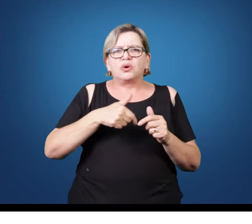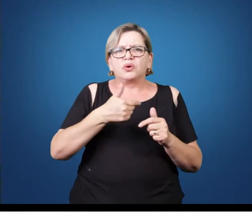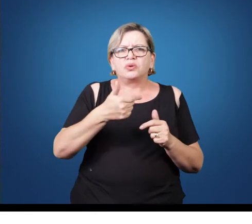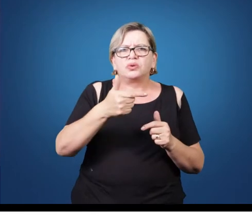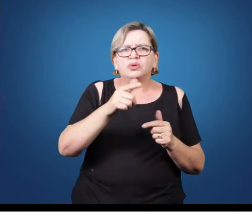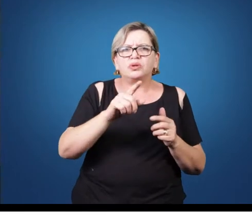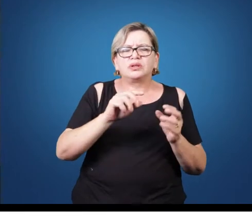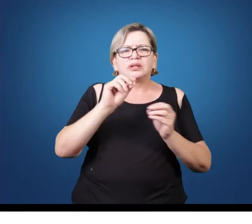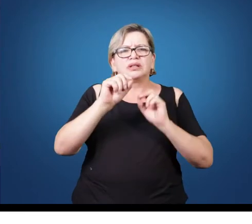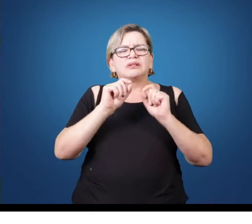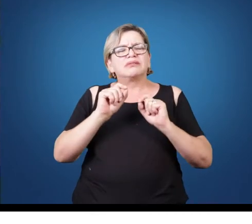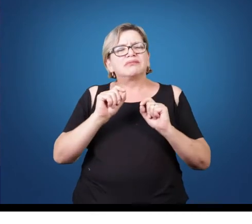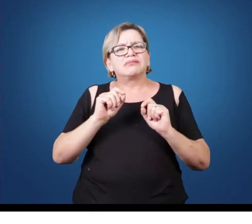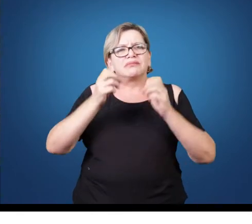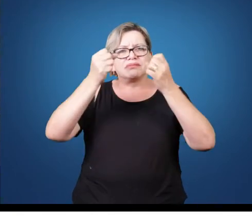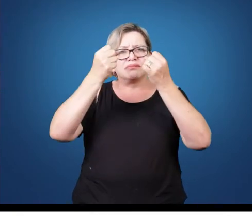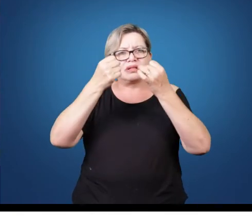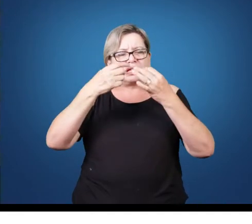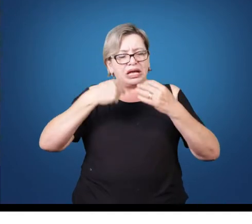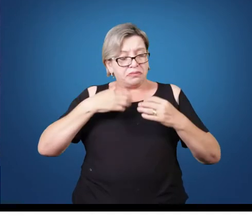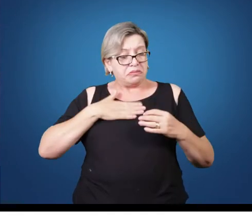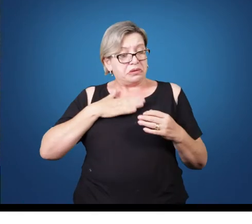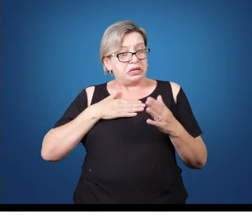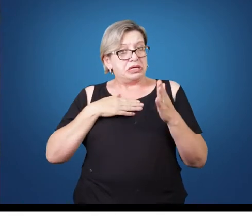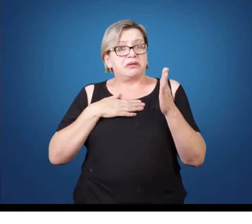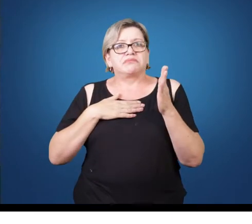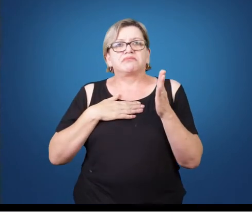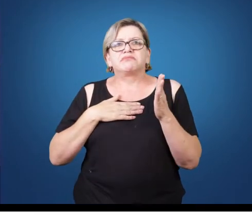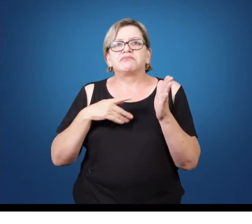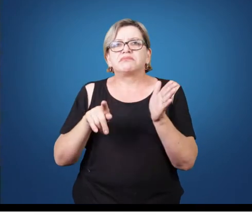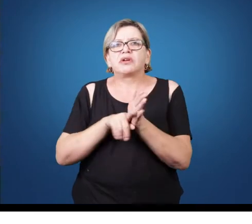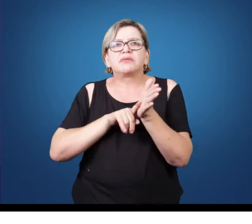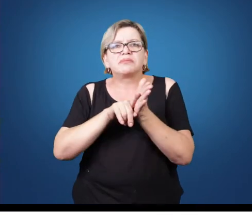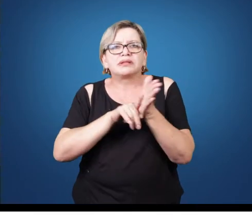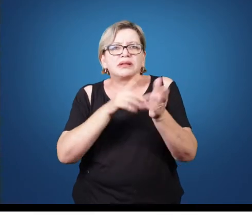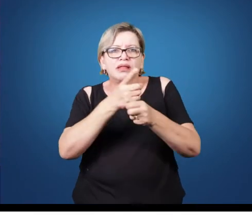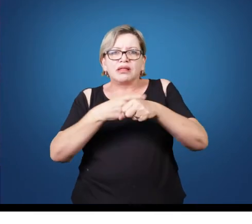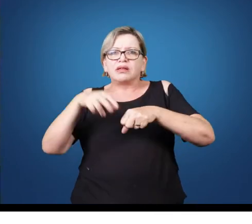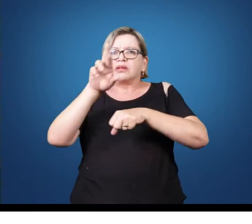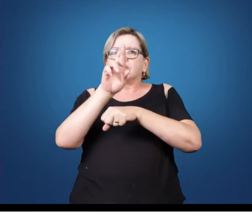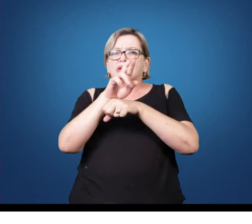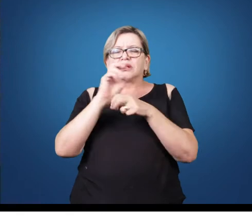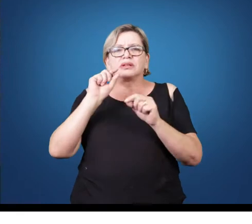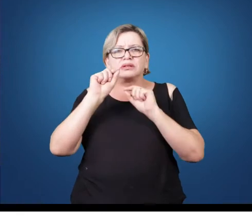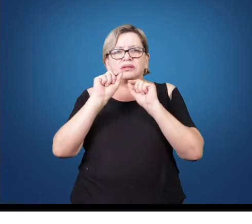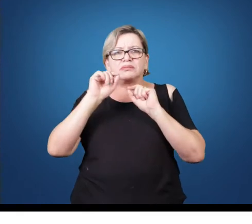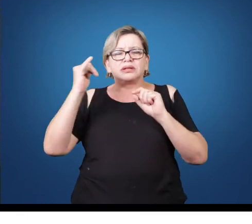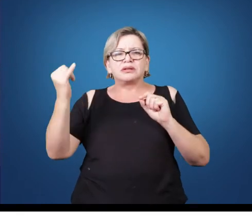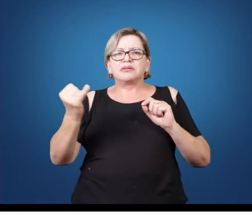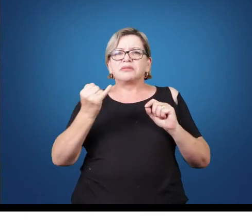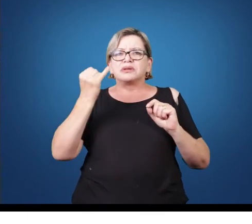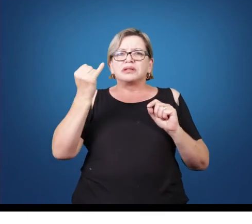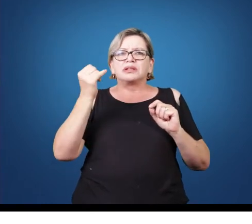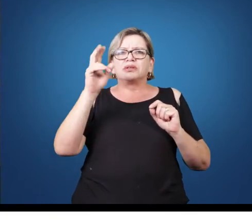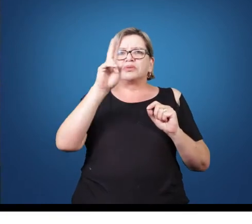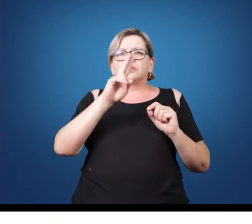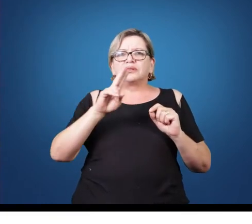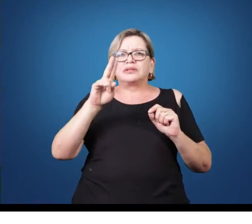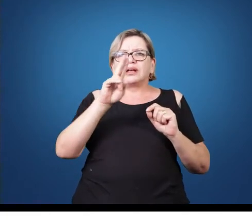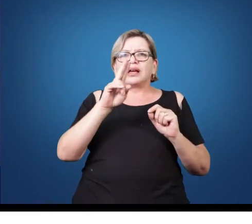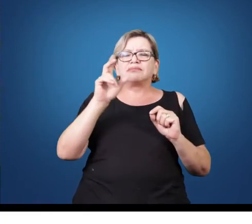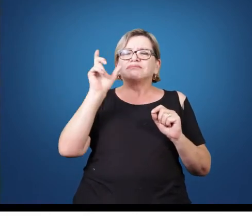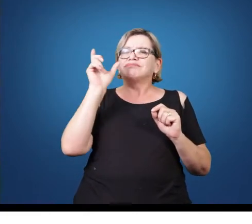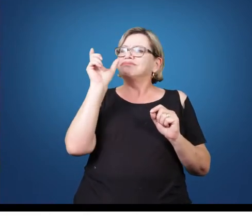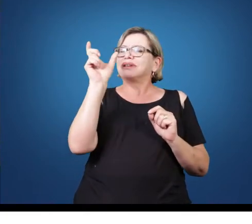chamo... Isso é uma coisa da minha pesquisa, da minha tese de doutorado, mas que eu acho bastante interessante usar essa terminologia, que eu chamo de cubismo analítico e